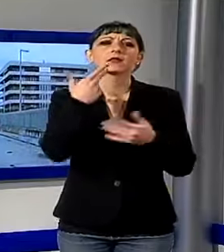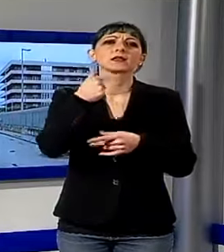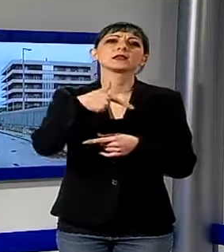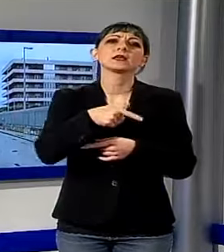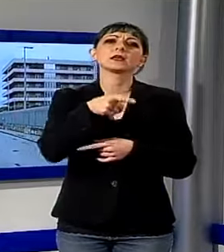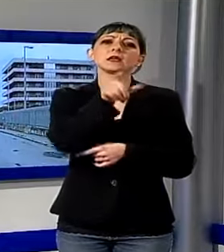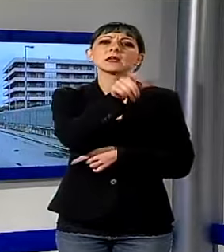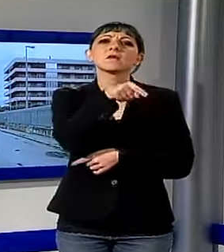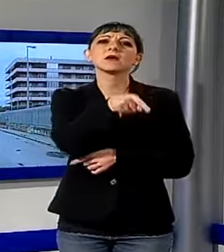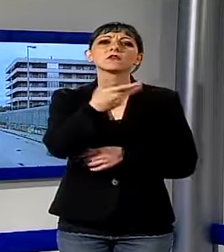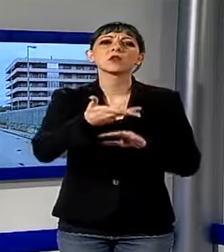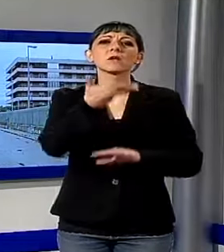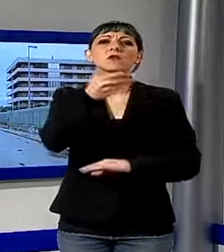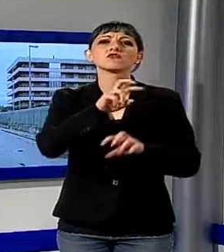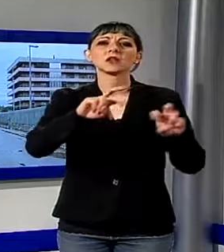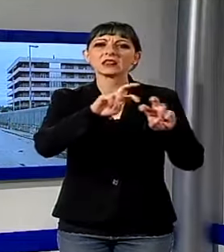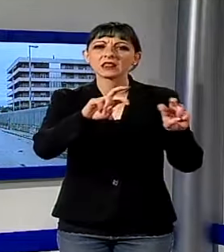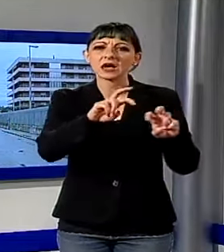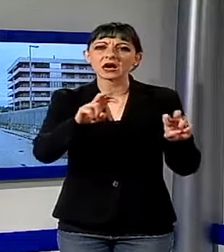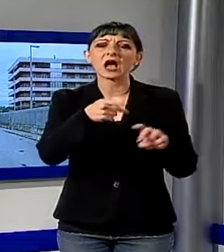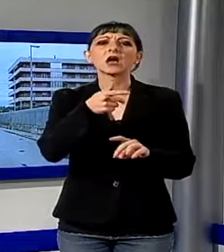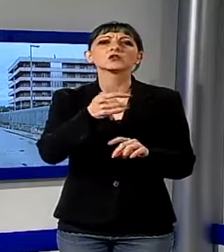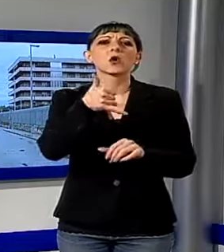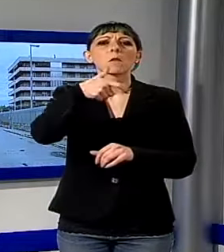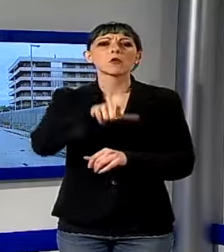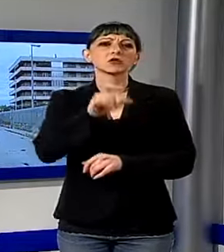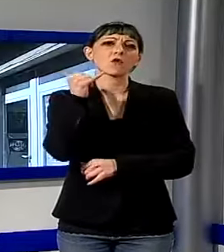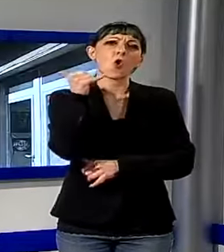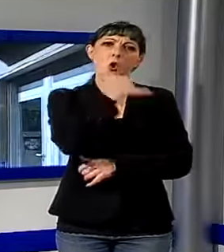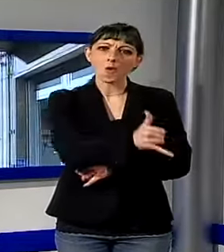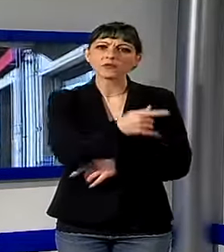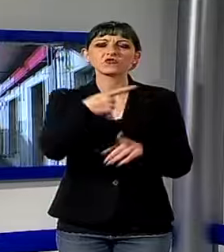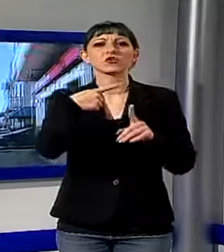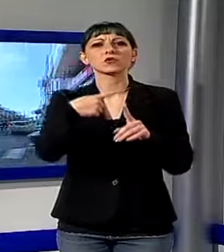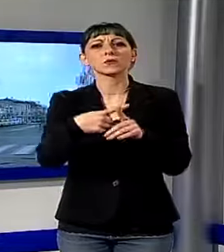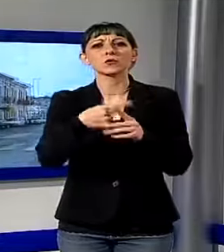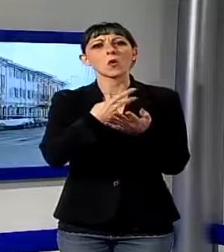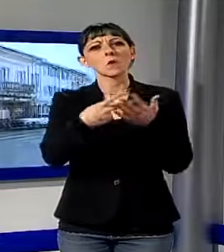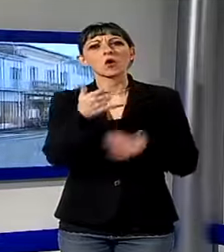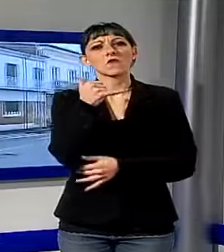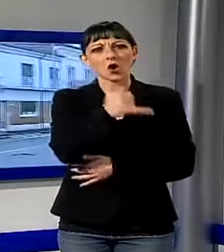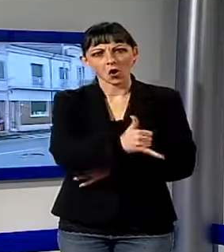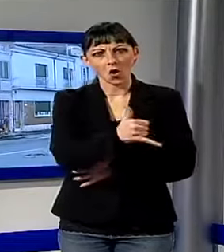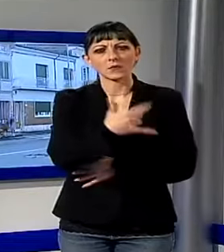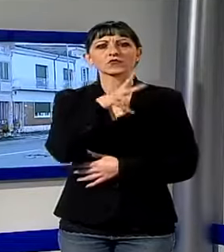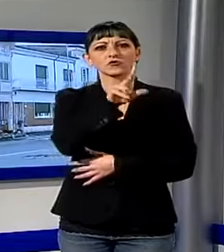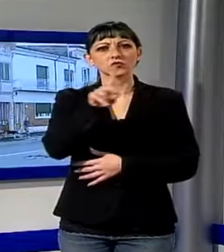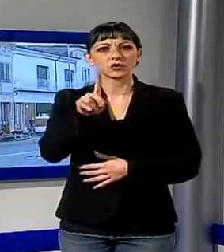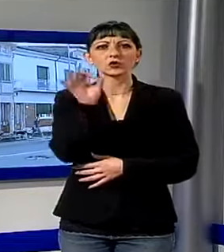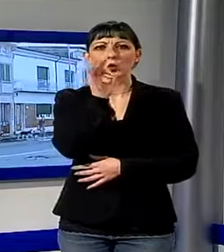omicidio e tentato omicidio in concorso nella vicenda del pestaggio di Halloween del 31 ottobre scorso in seguito al quale è morto